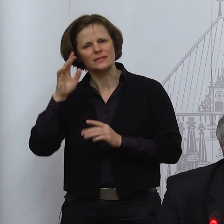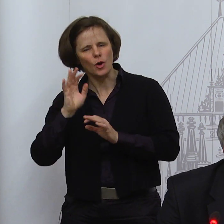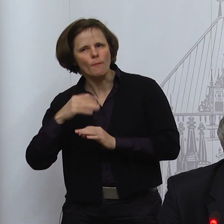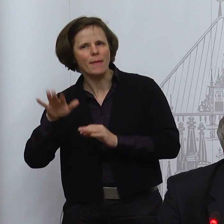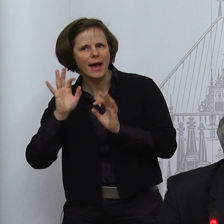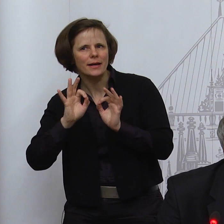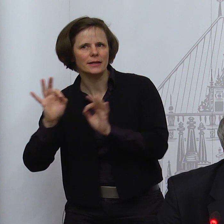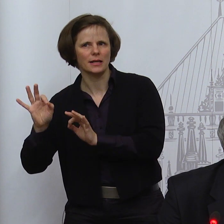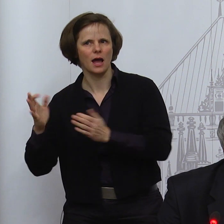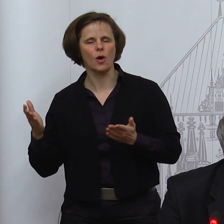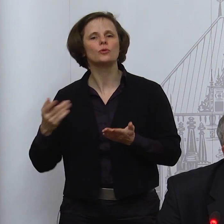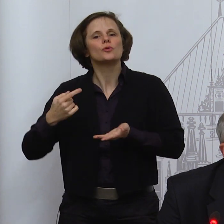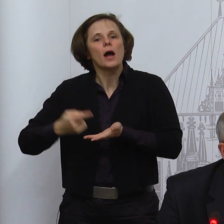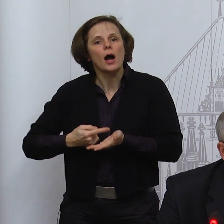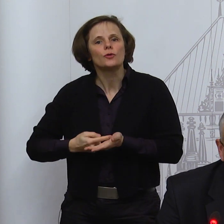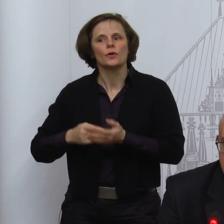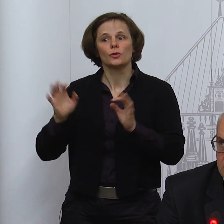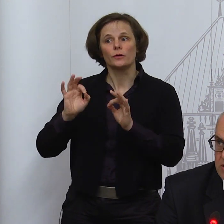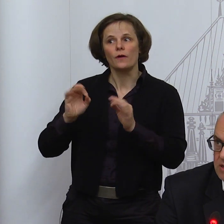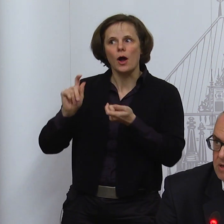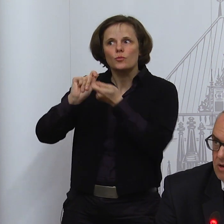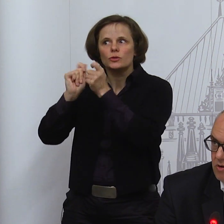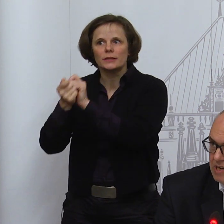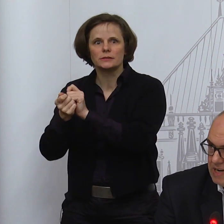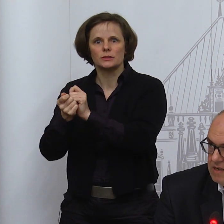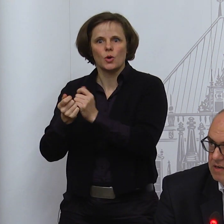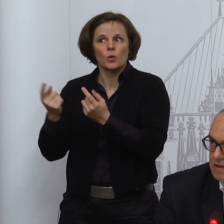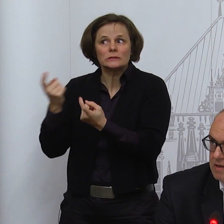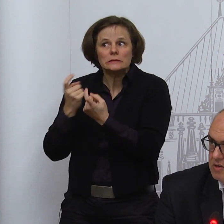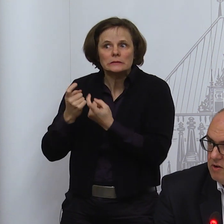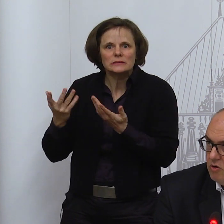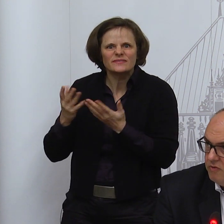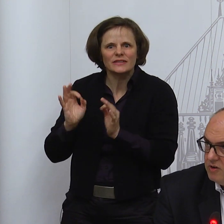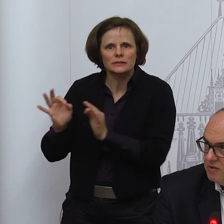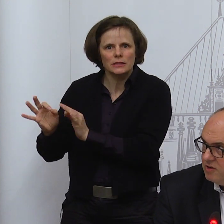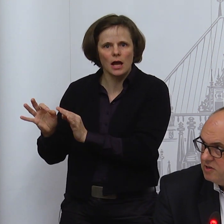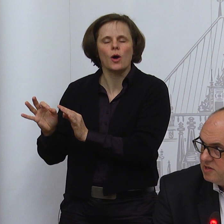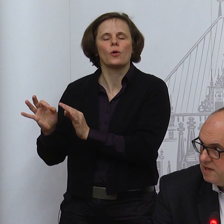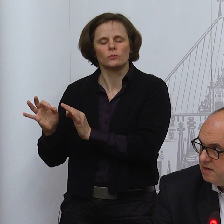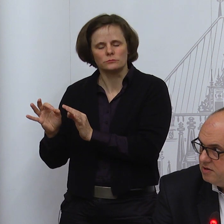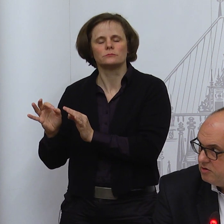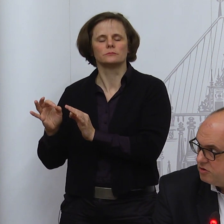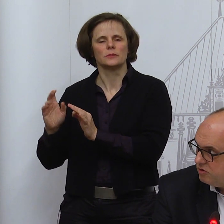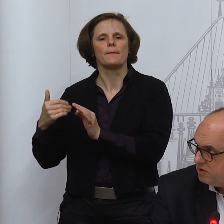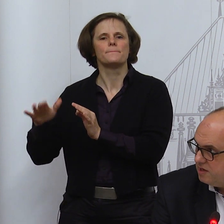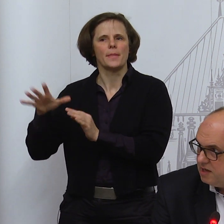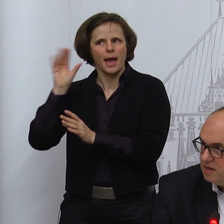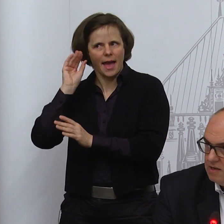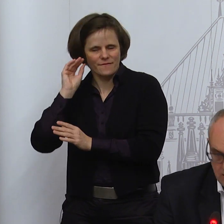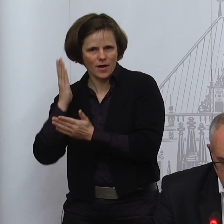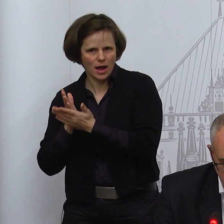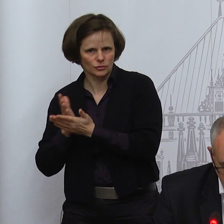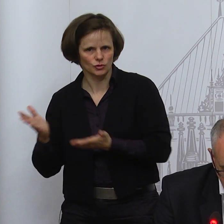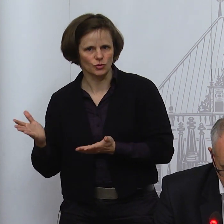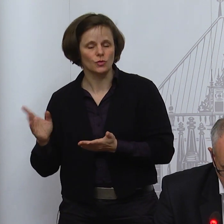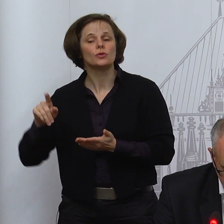wie die Herausforderungen und Gefahren der Mutation sind. Und dann sind wir auch hoffentlich von den Zahlen noch deutlich näher